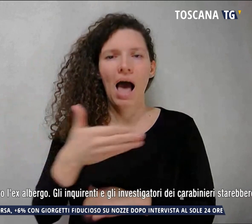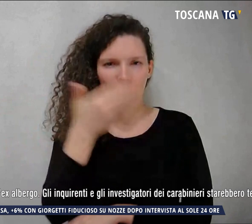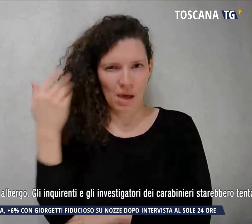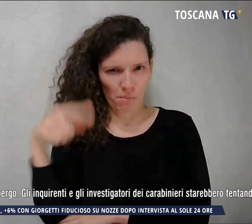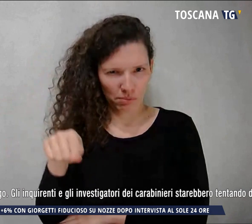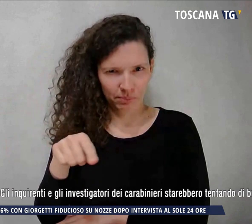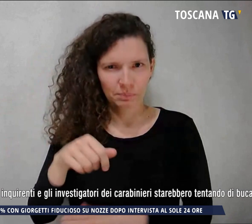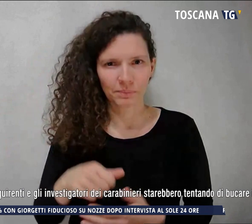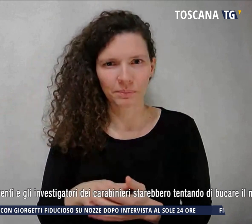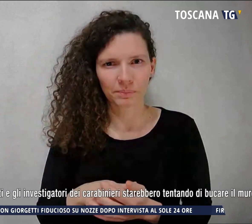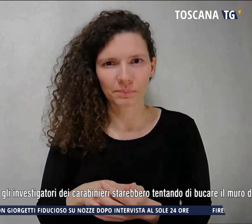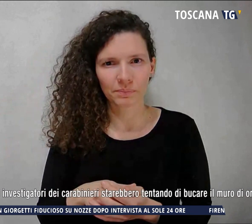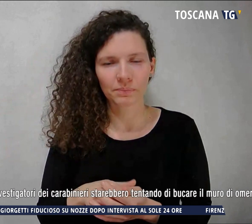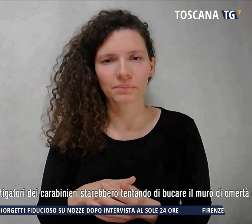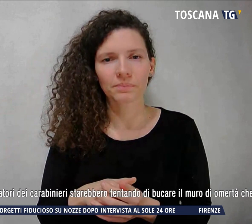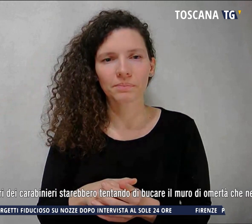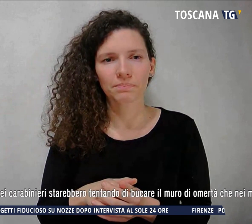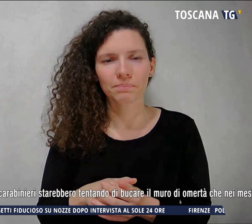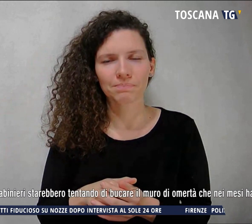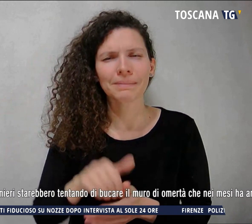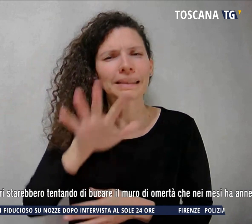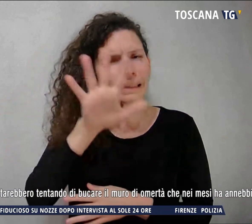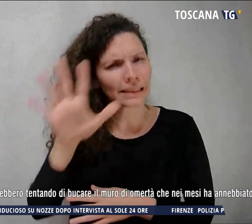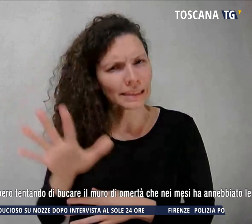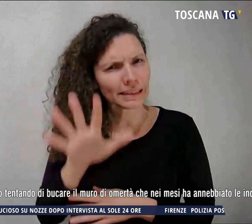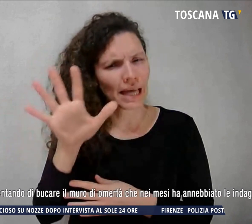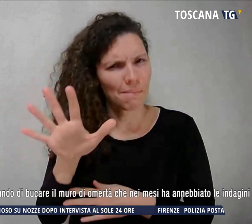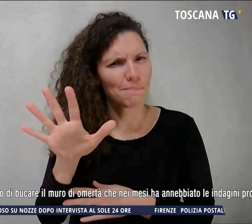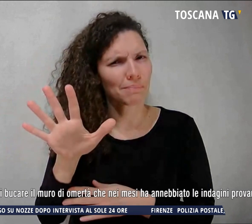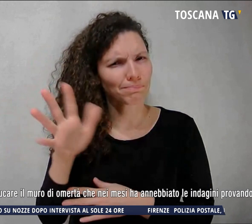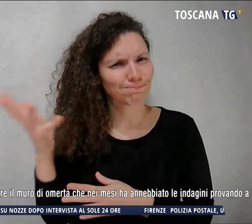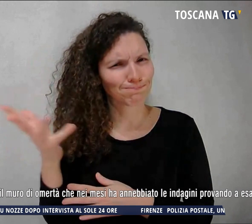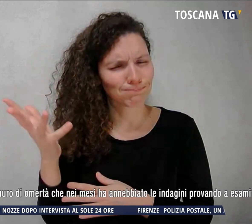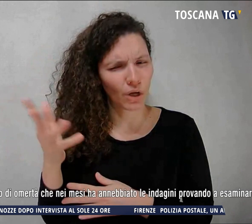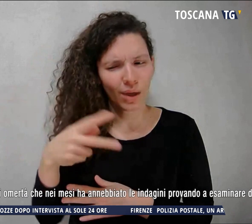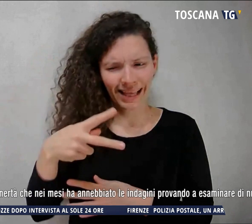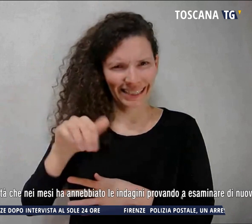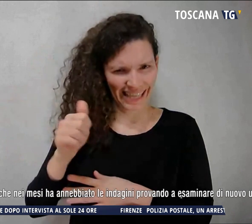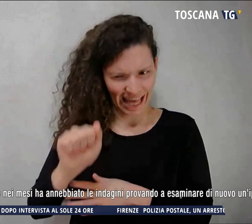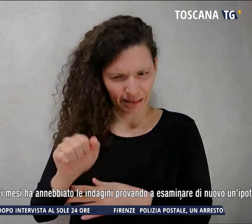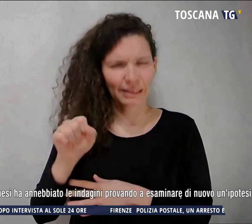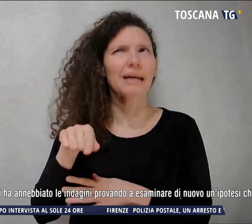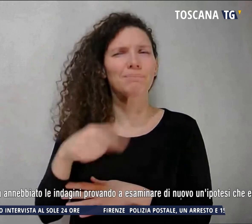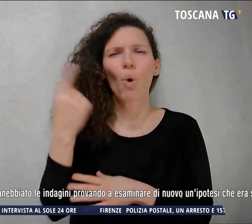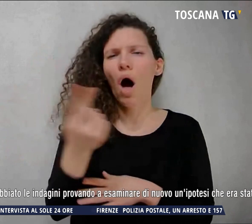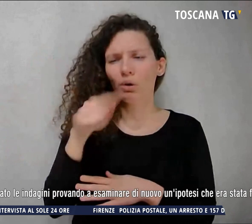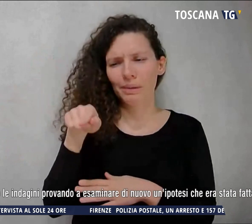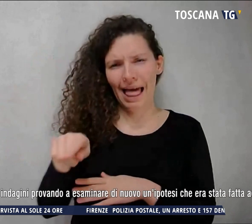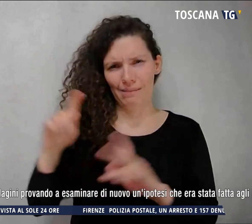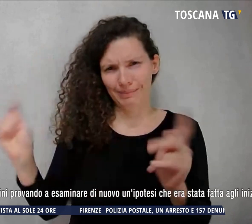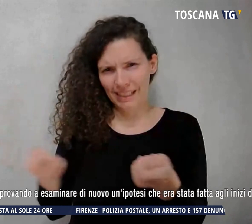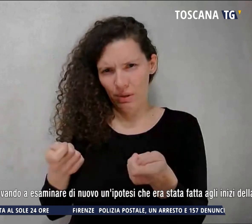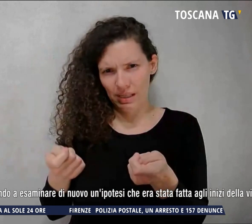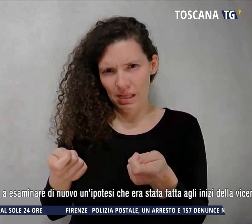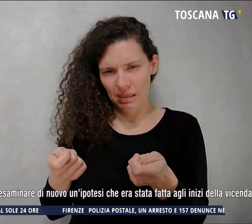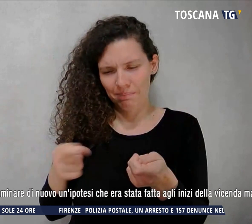Riprenderebbe forza l'ipotesi che Cata possa essere stata sequestrata come vendetta